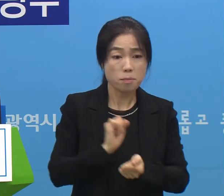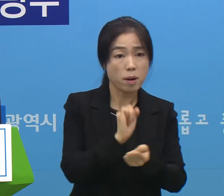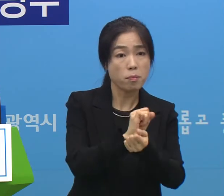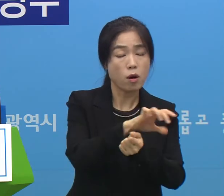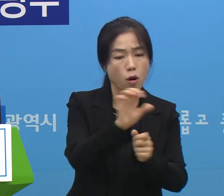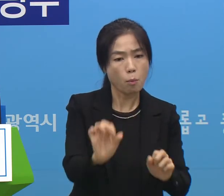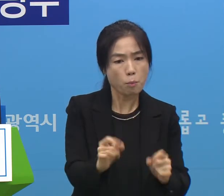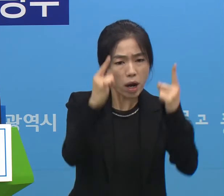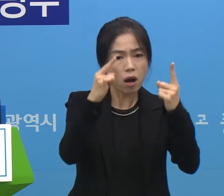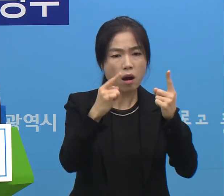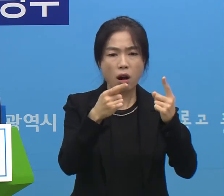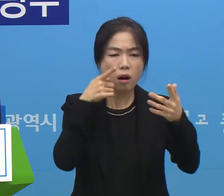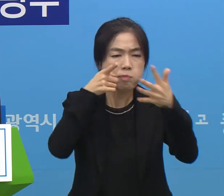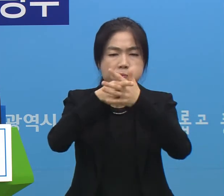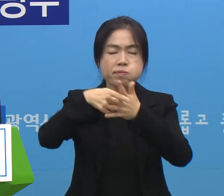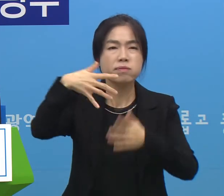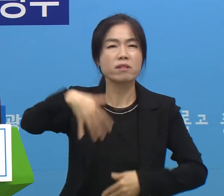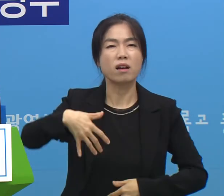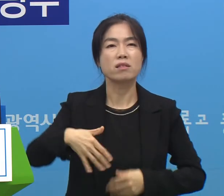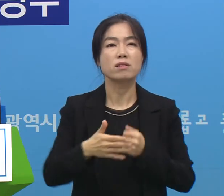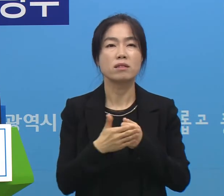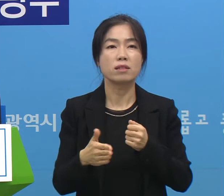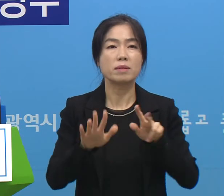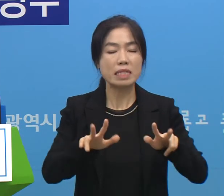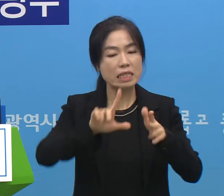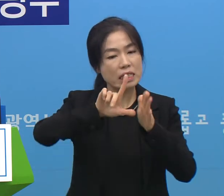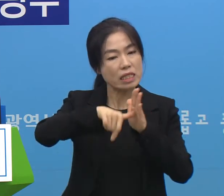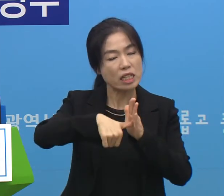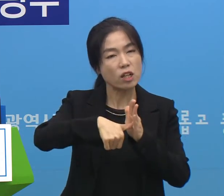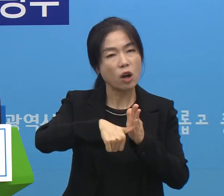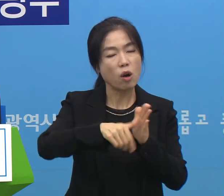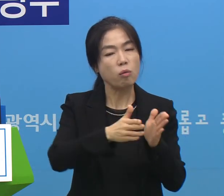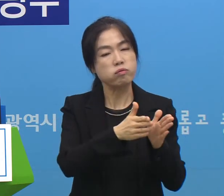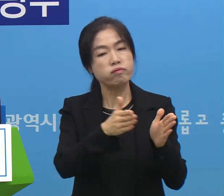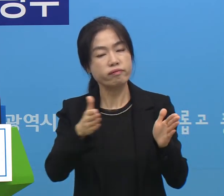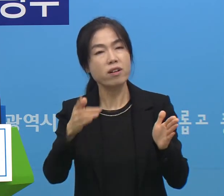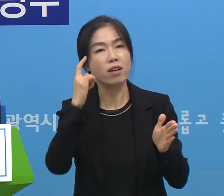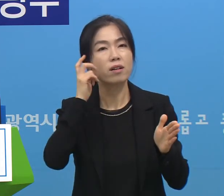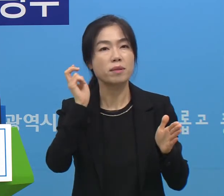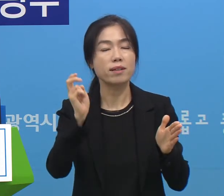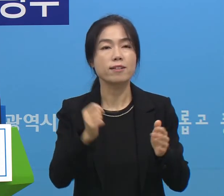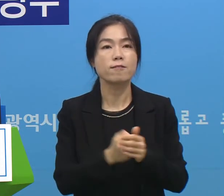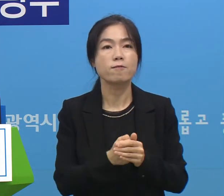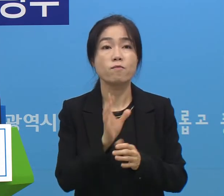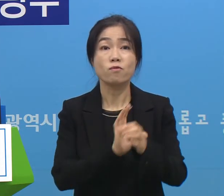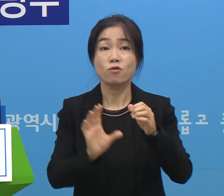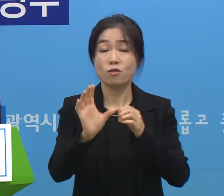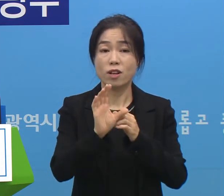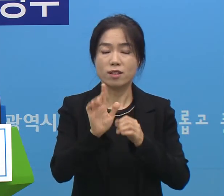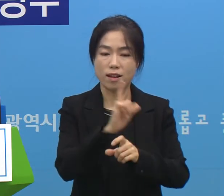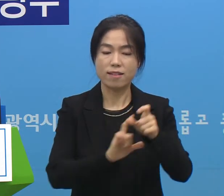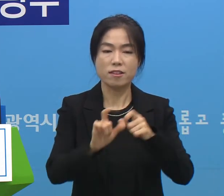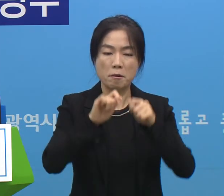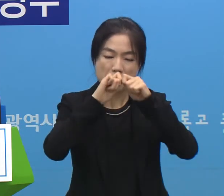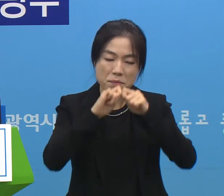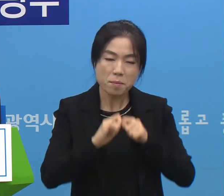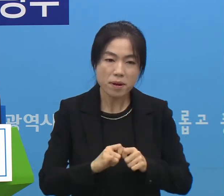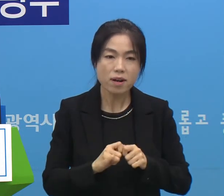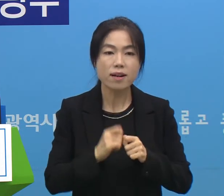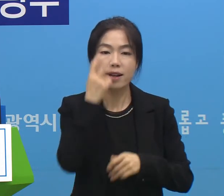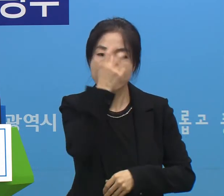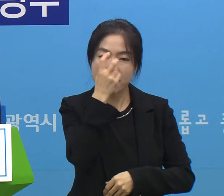겹치는 접점을 찾지 못했기 때문에 저희들이 좀 시간이 더 지치되고 있다는 말씀드립니다 추가적으로 저희들이 좀 더 면밀하게